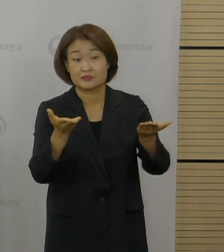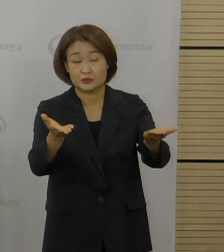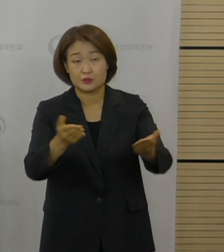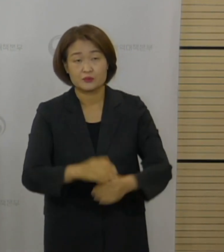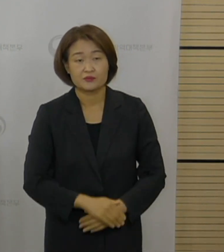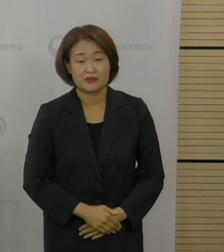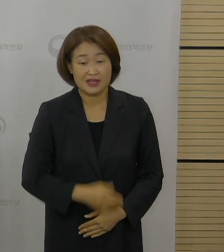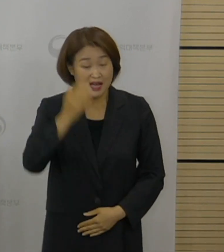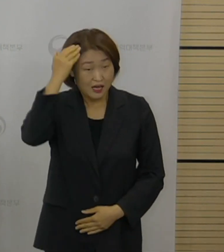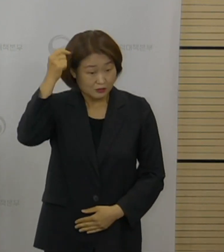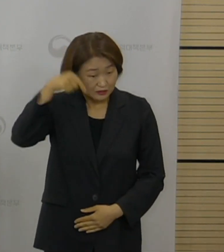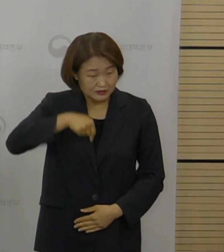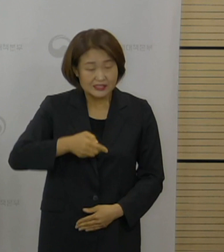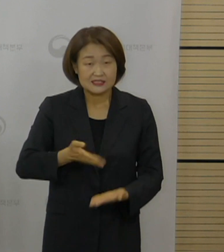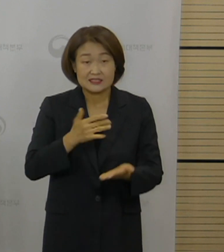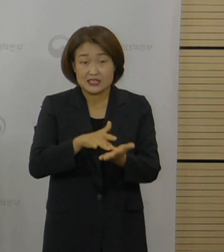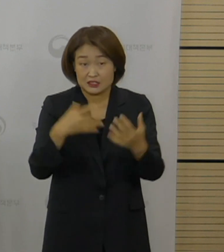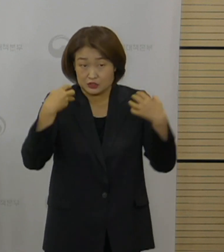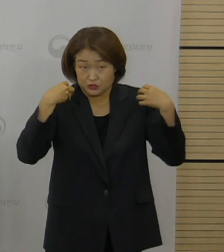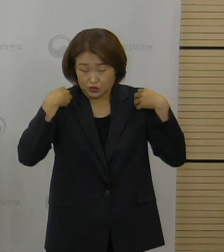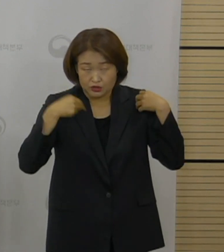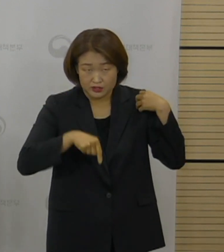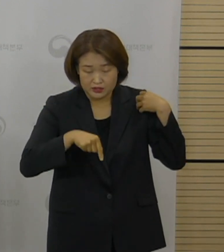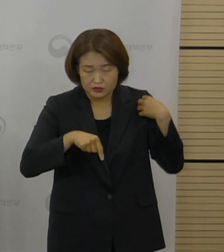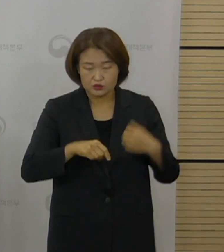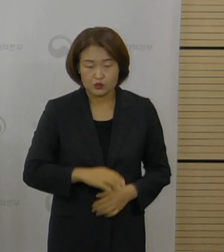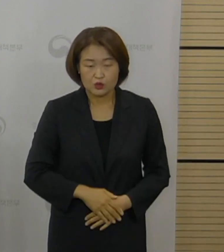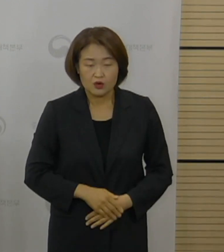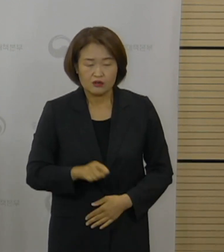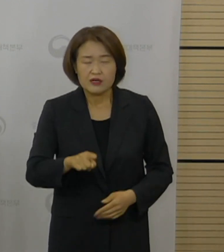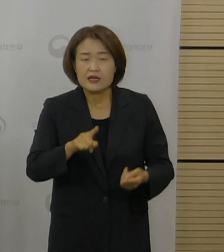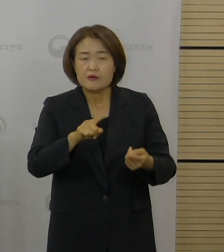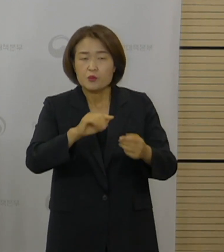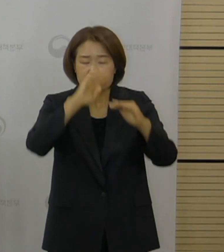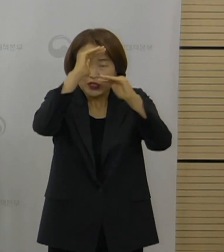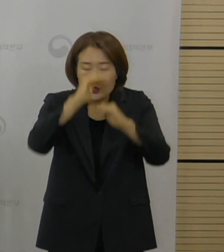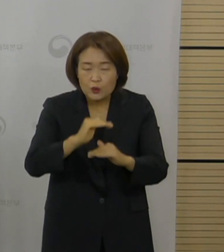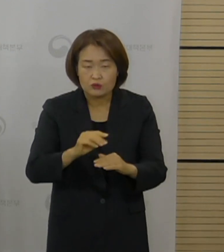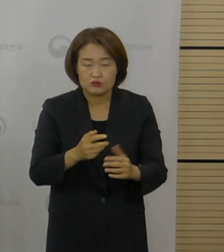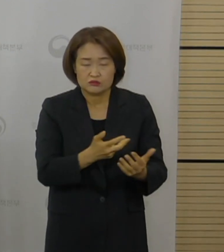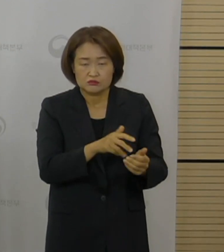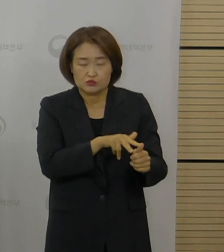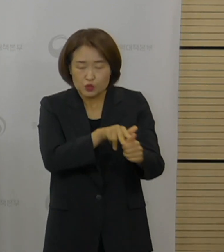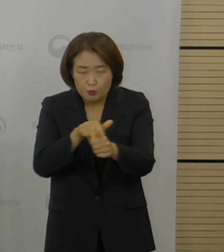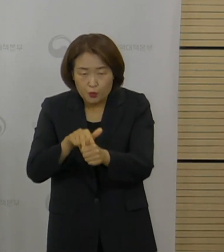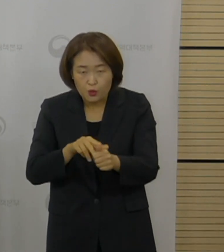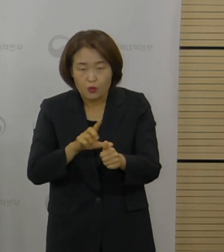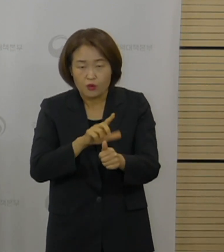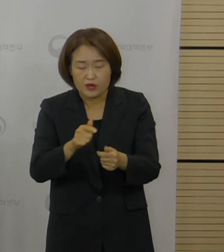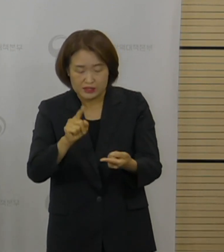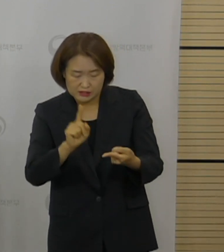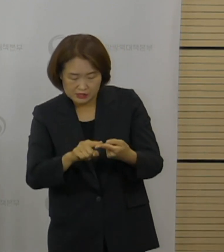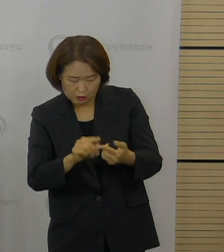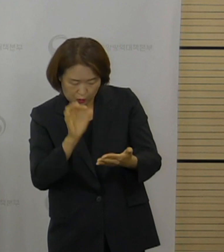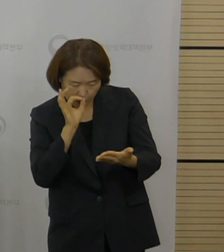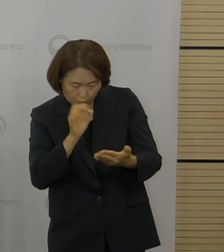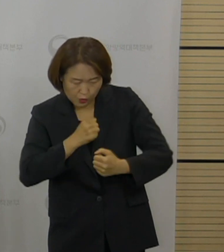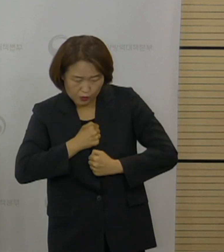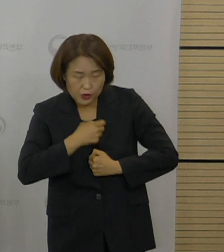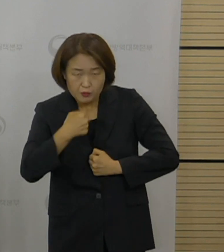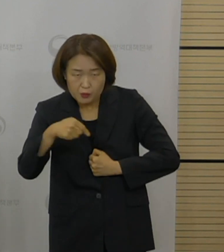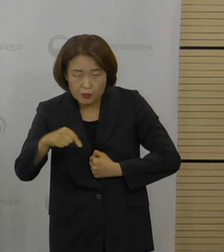식약처에서도 안전소환을 통해서 관련 정보와 주의사항을 공지를 한 바 있습니다. 그리고